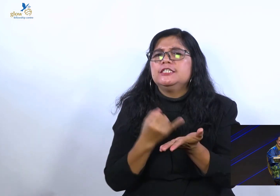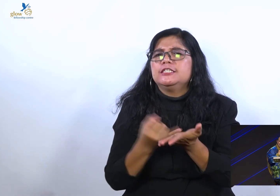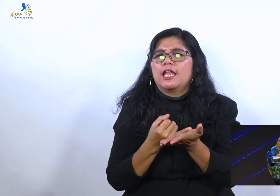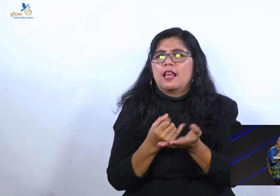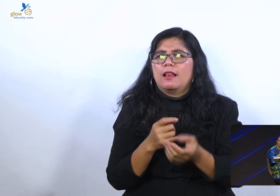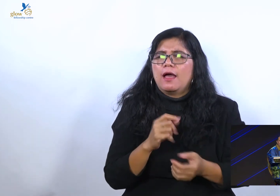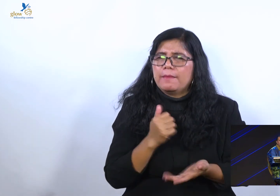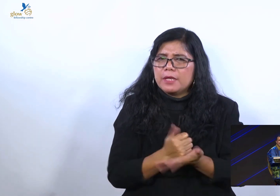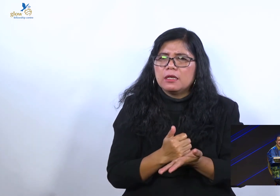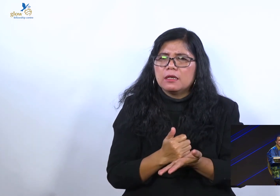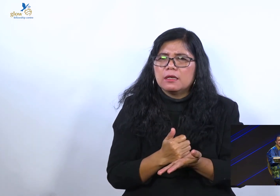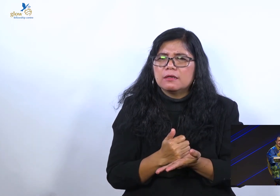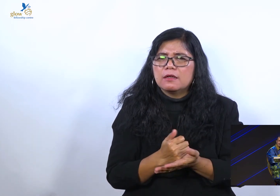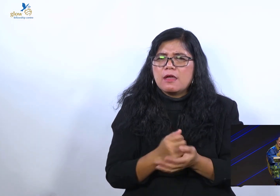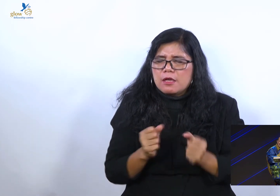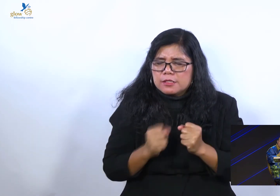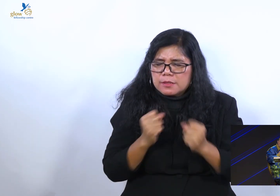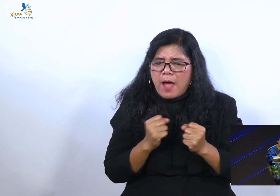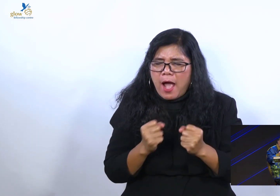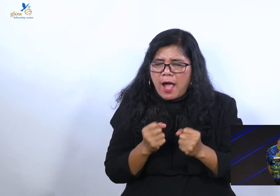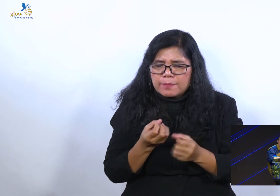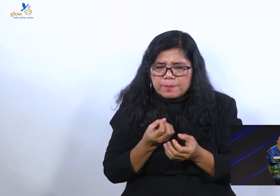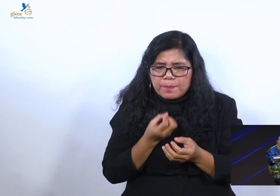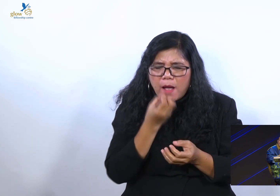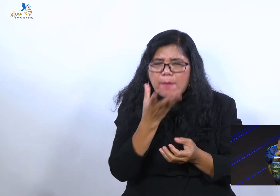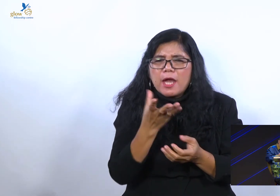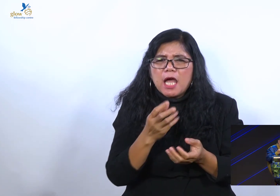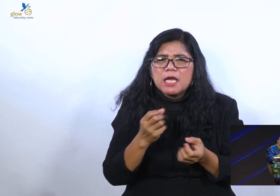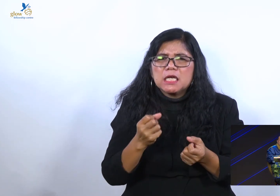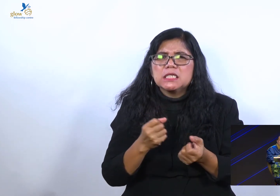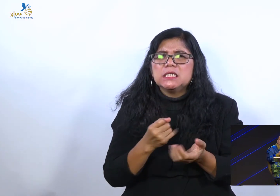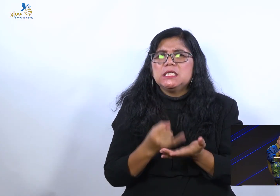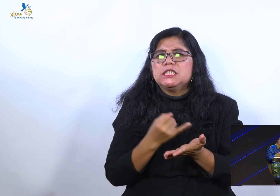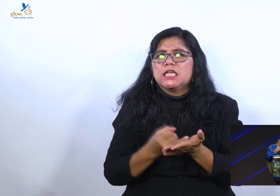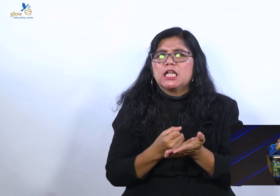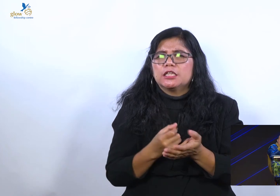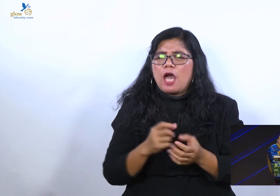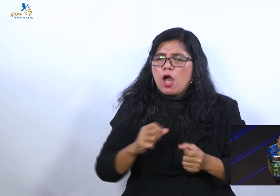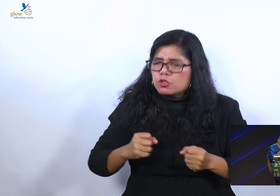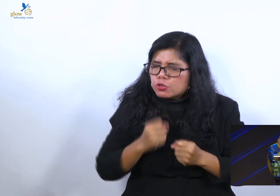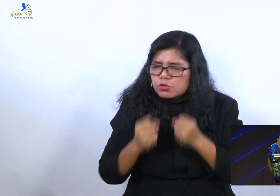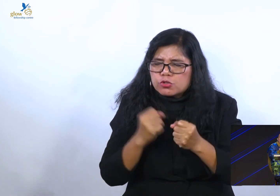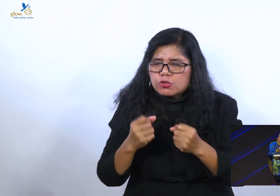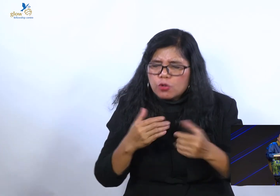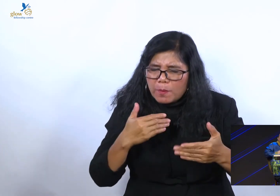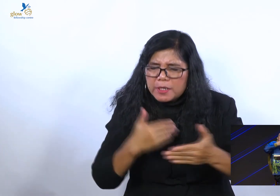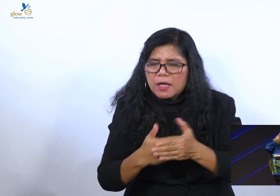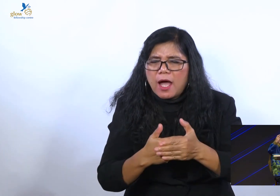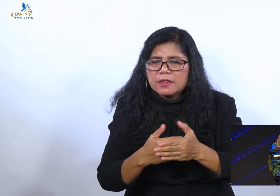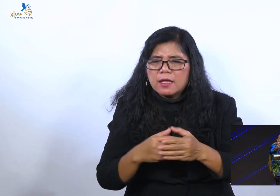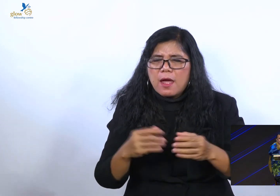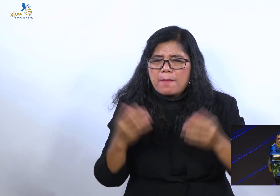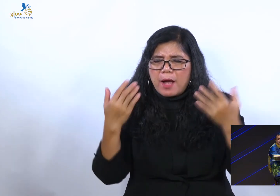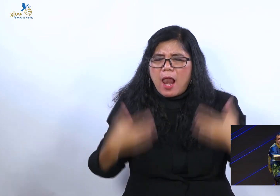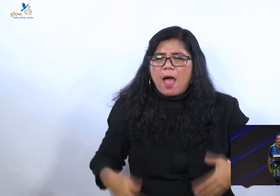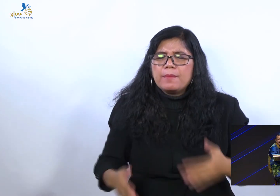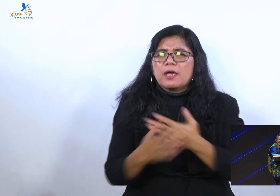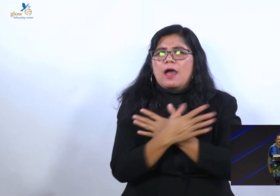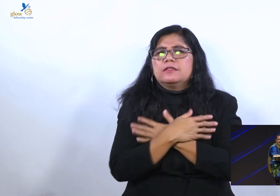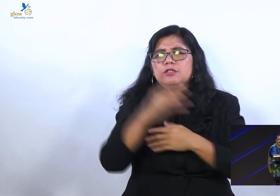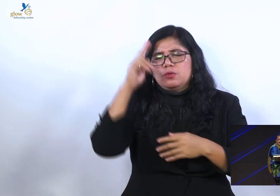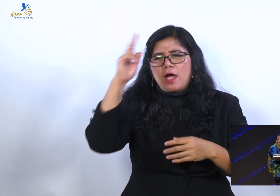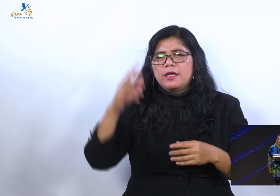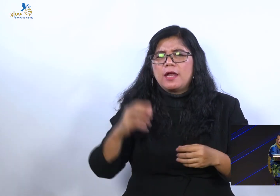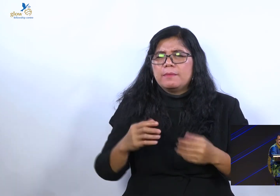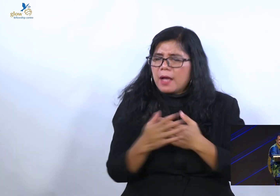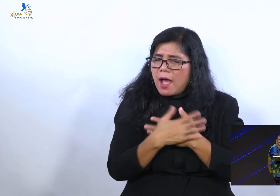Justru dengan semangat mengabarkan injil kita makin sungguh-sungguh mau belajar. Mau mendekat kepada Tuhan. mengalami kasih Tuhan. Dan mau mengasihi jiwa-jiwa.